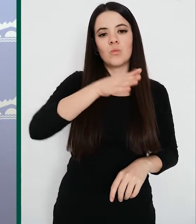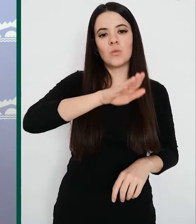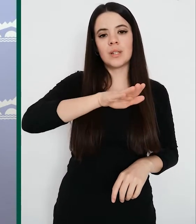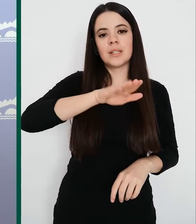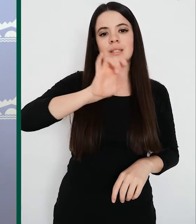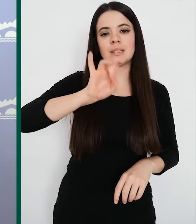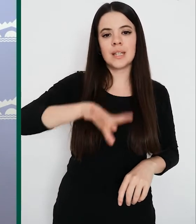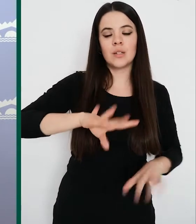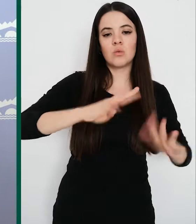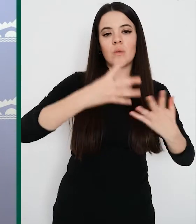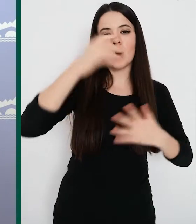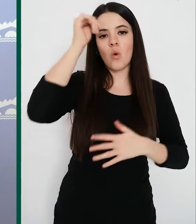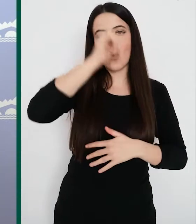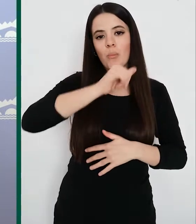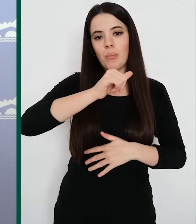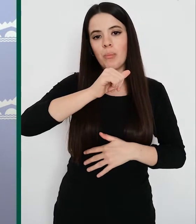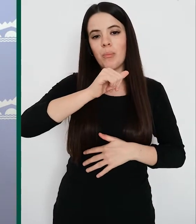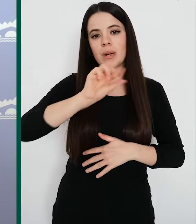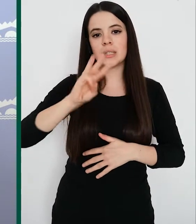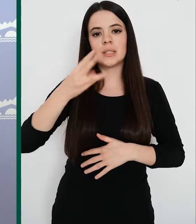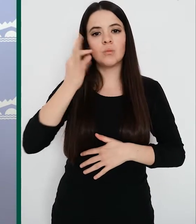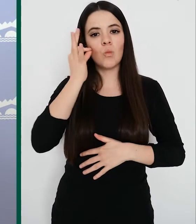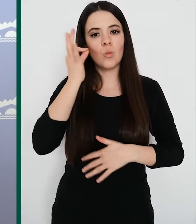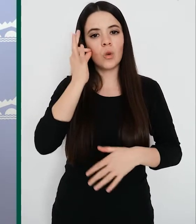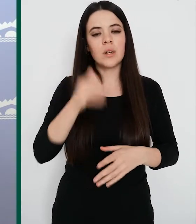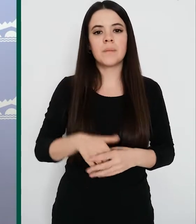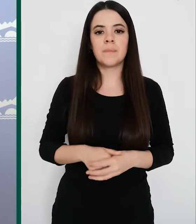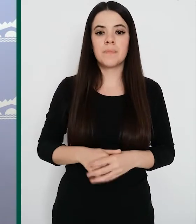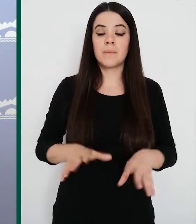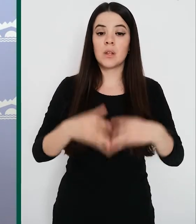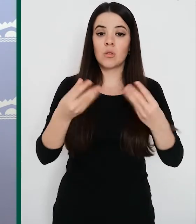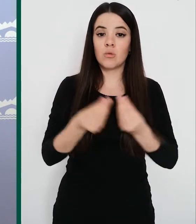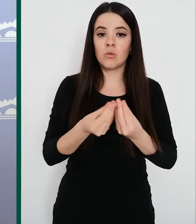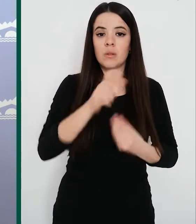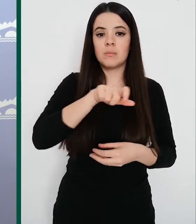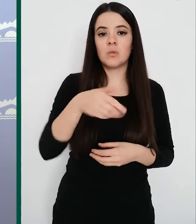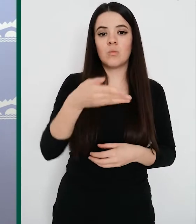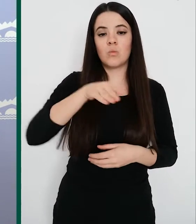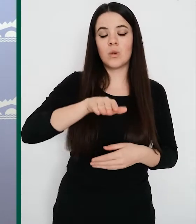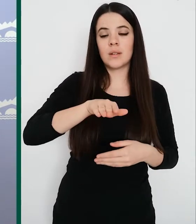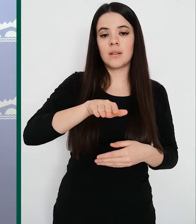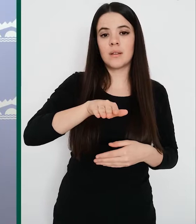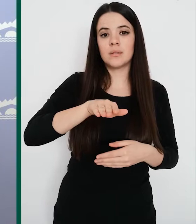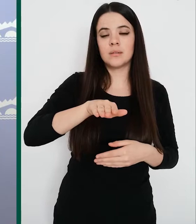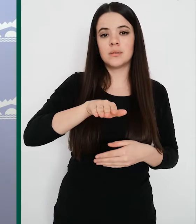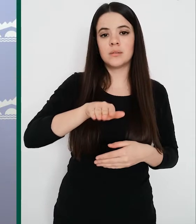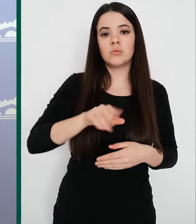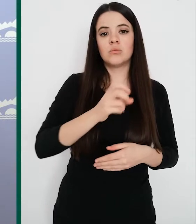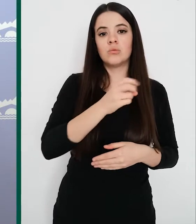varones y 3 de mujeres. El total de fallecidos, por tanto, asciende a 246. 11 de los